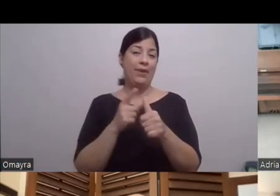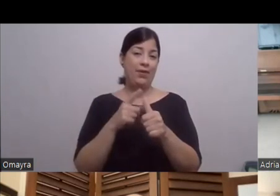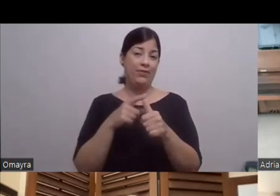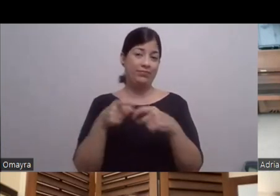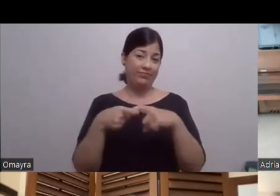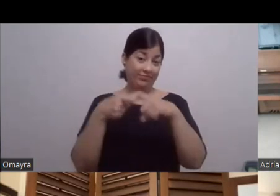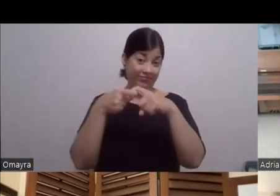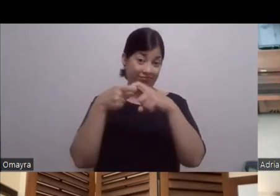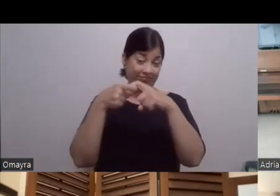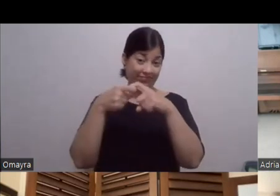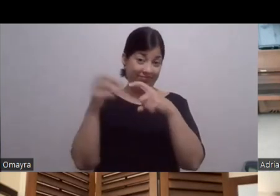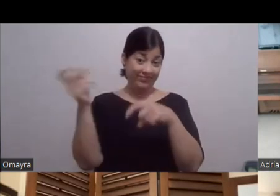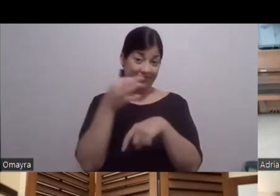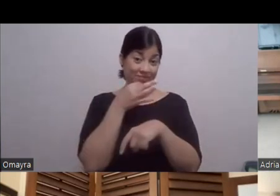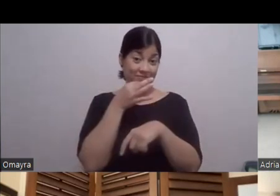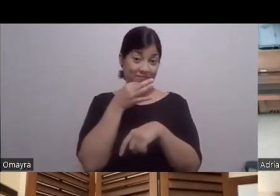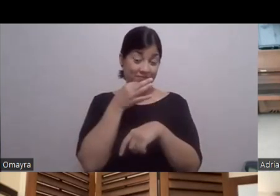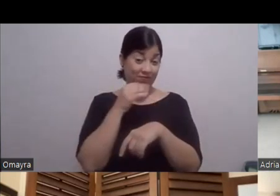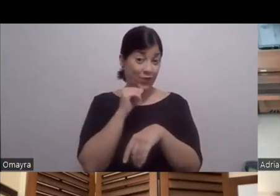Mismito No se mueva nadie No se mueva nadie Che, otro che